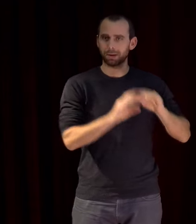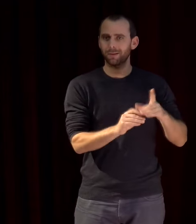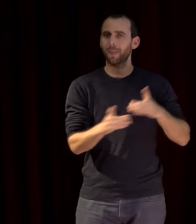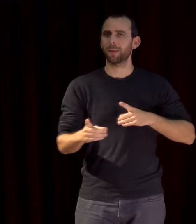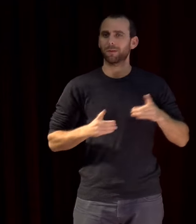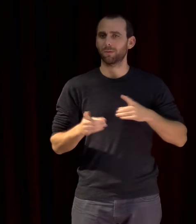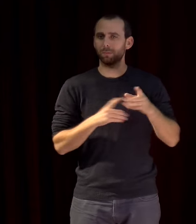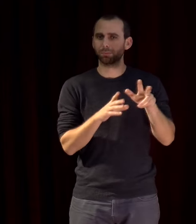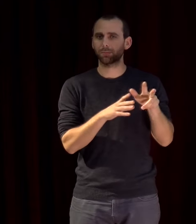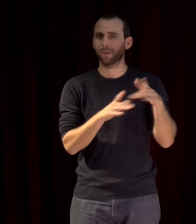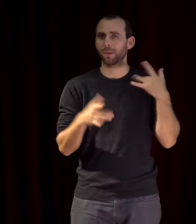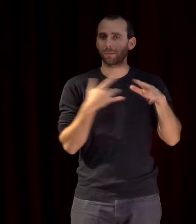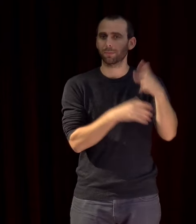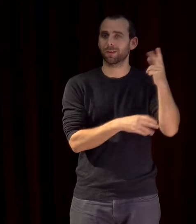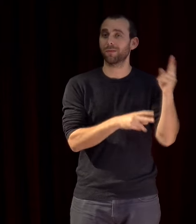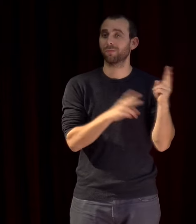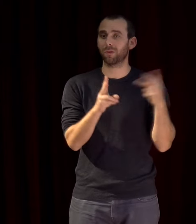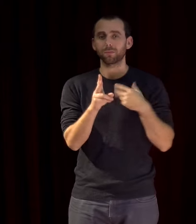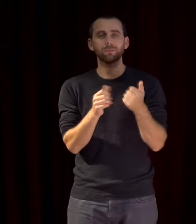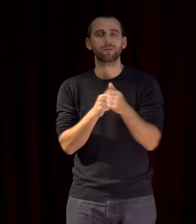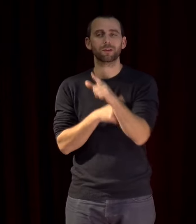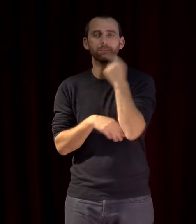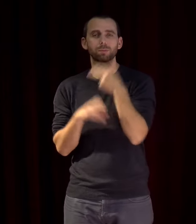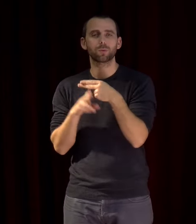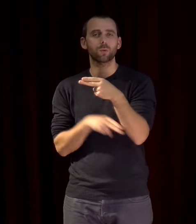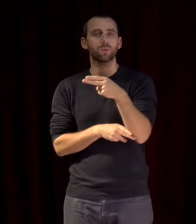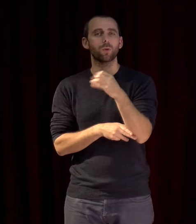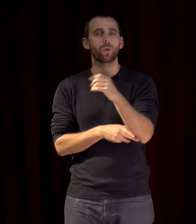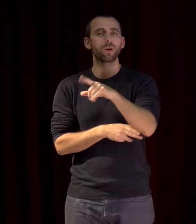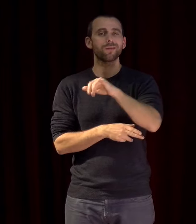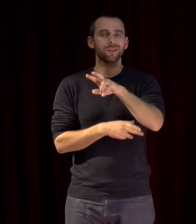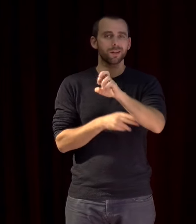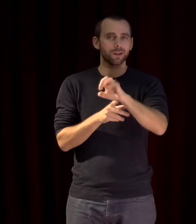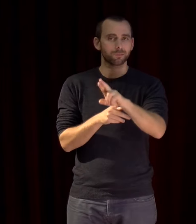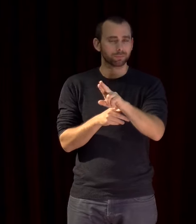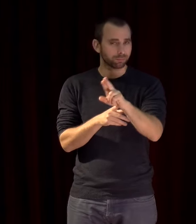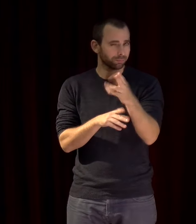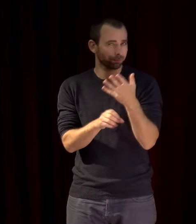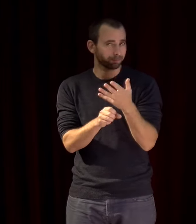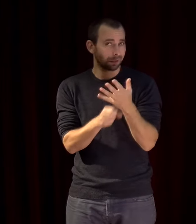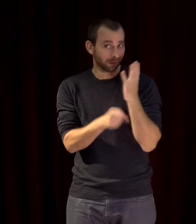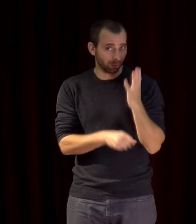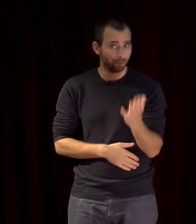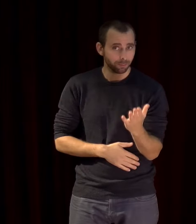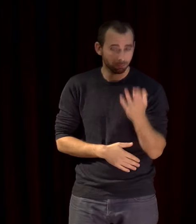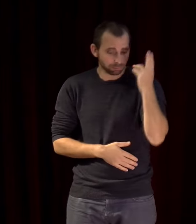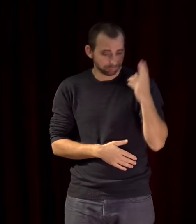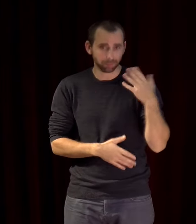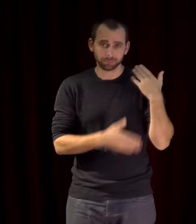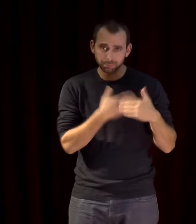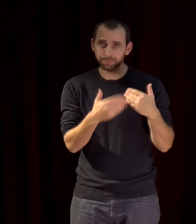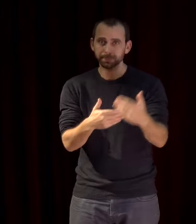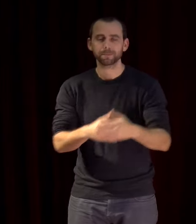Saccomano qui est ici aussi il y a cinq ans et prend place au cœur de cette